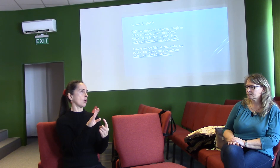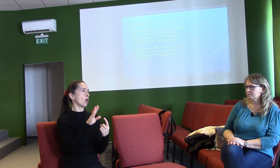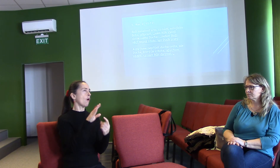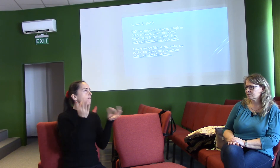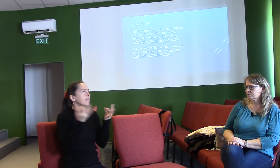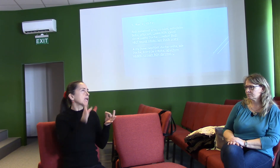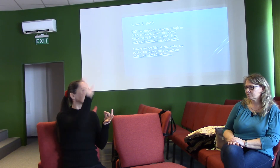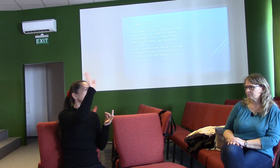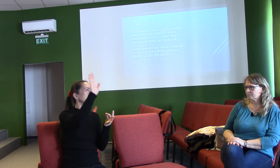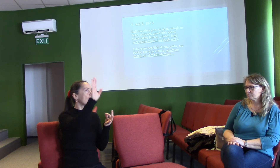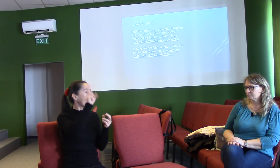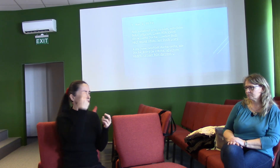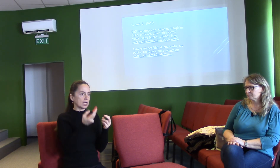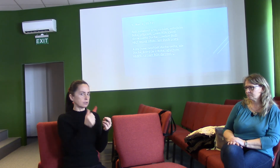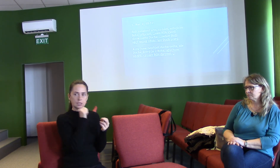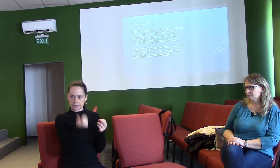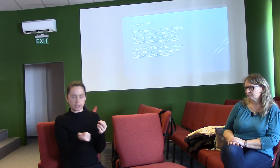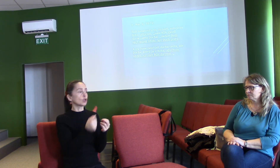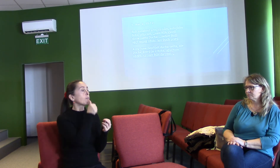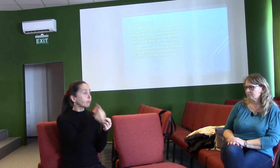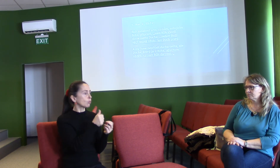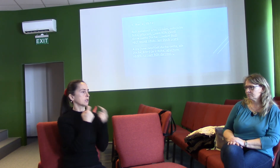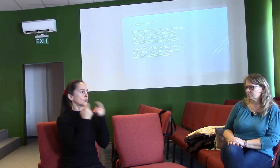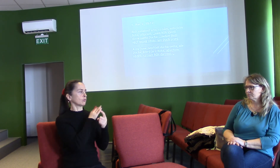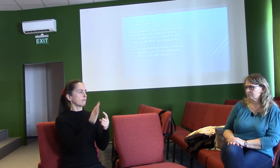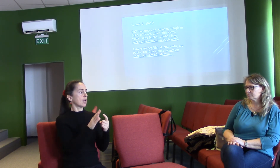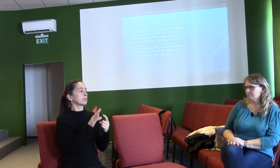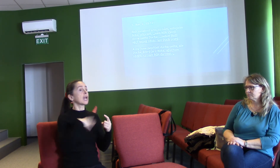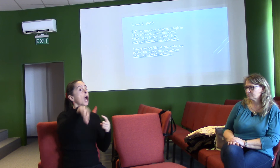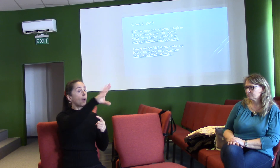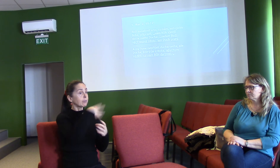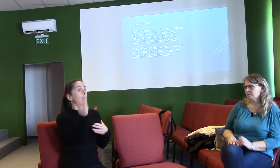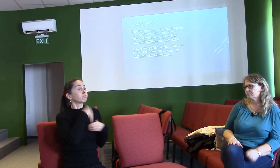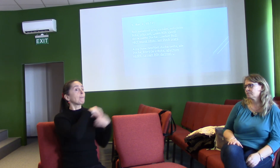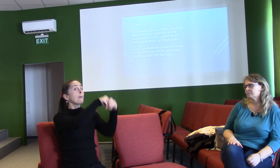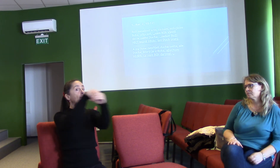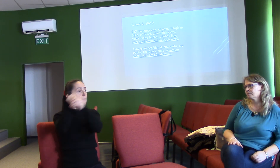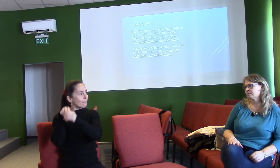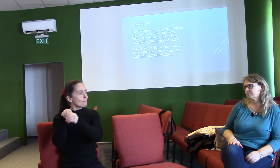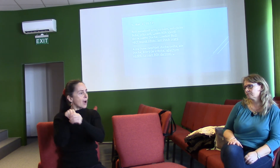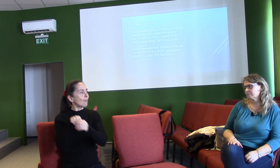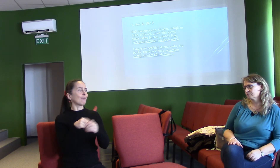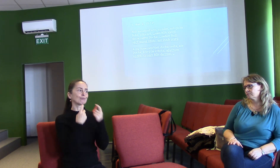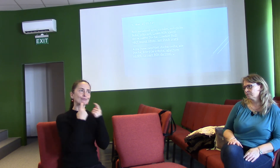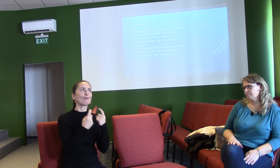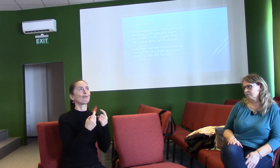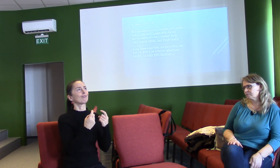Svatý. A my jsme nepřijali ducha světa, ale ducha, který je z Boha, abychom věděli, co nám Bůh daroval.